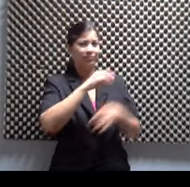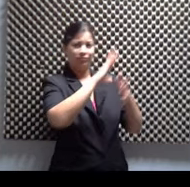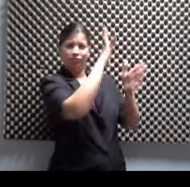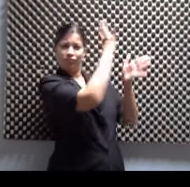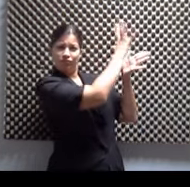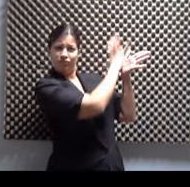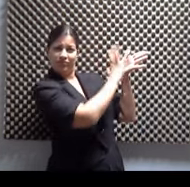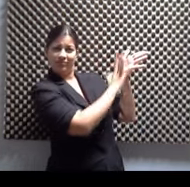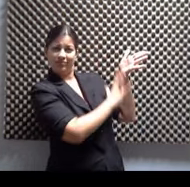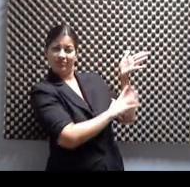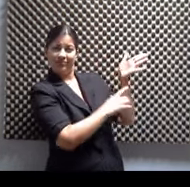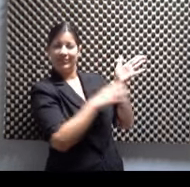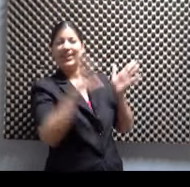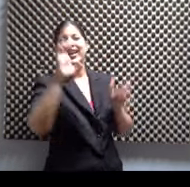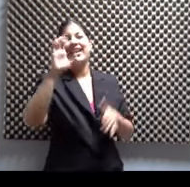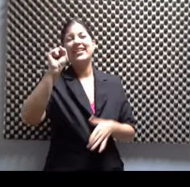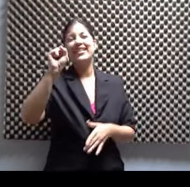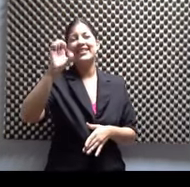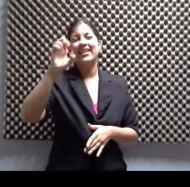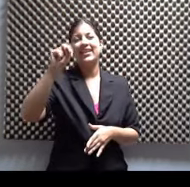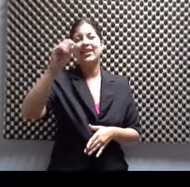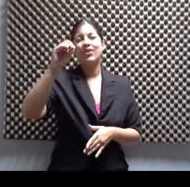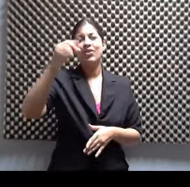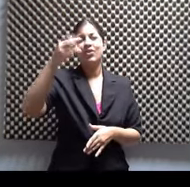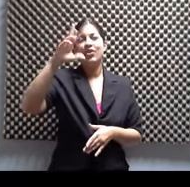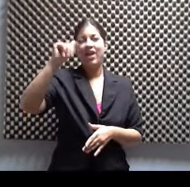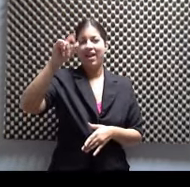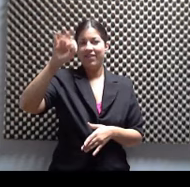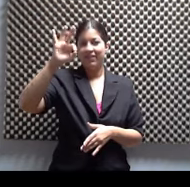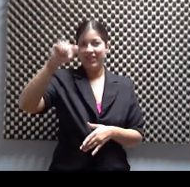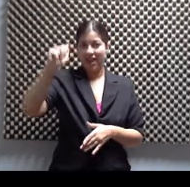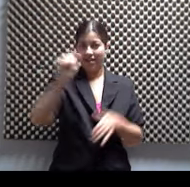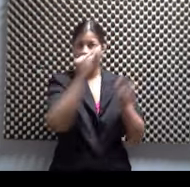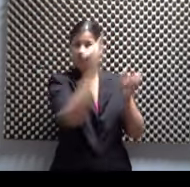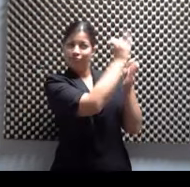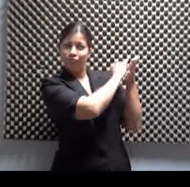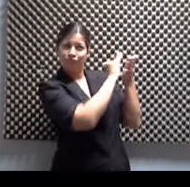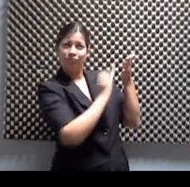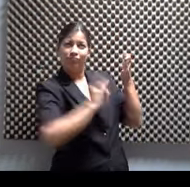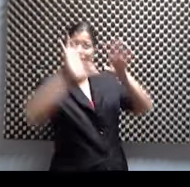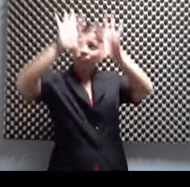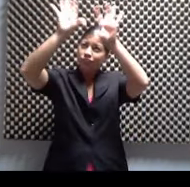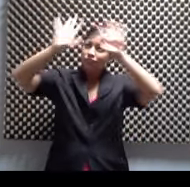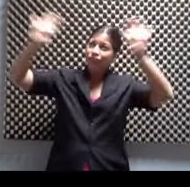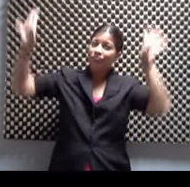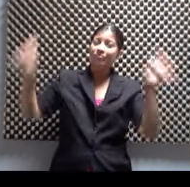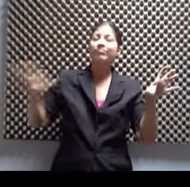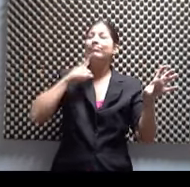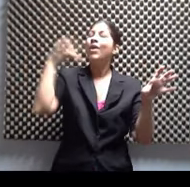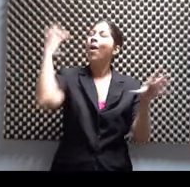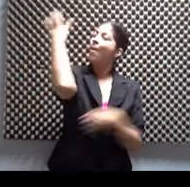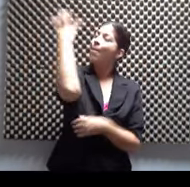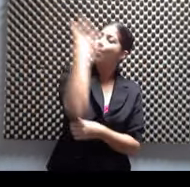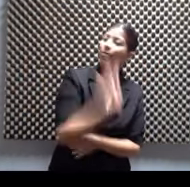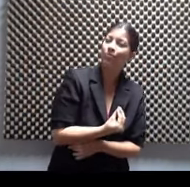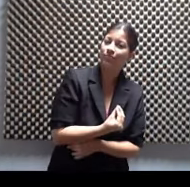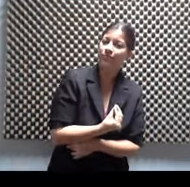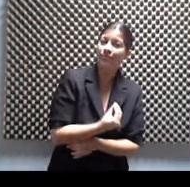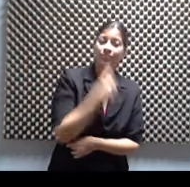Bella, bella, bella. Hay que ir a verla. Exacto. Hay que ir a verla. Desde el 25 de enero hasta